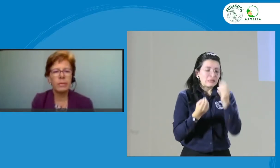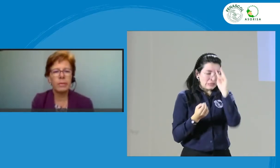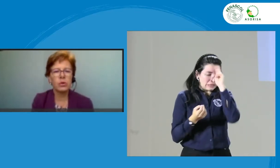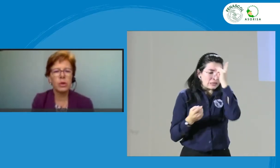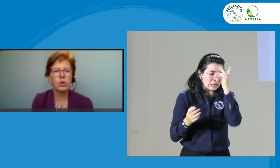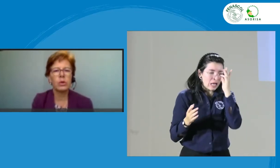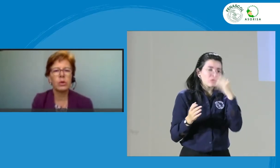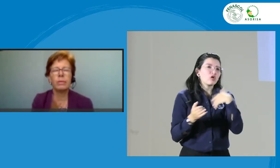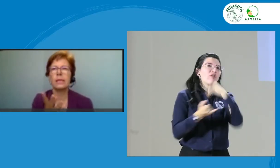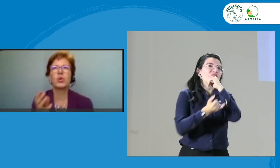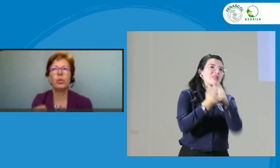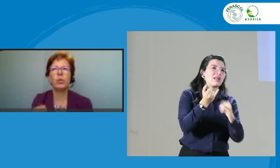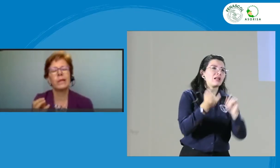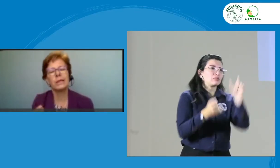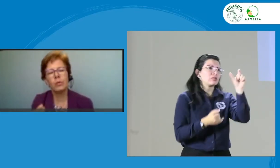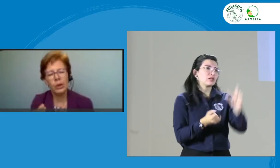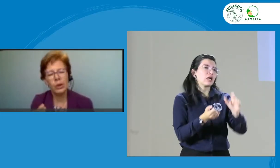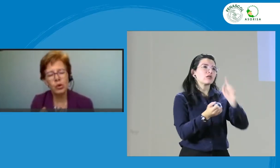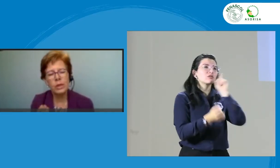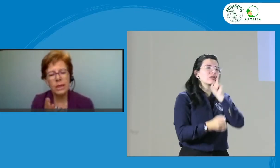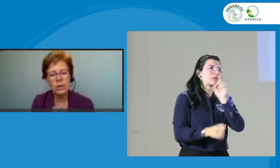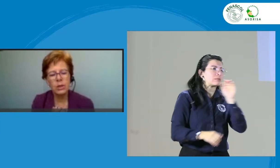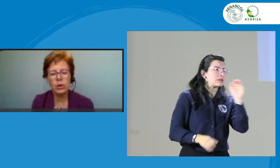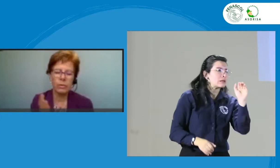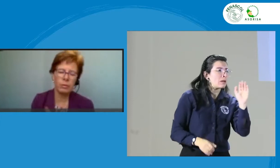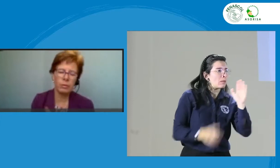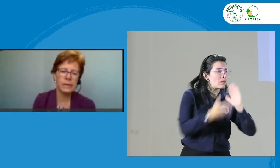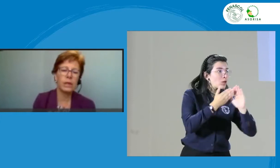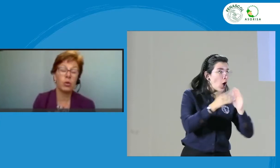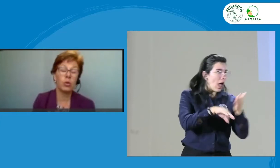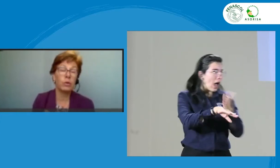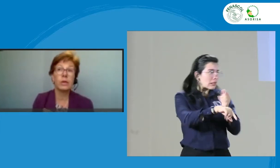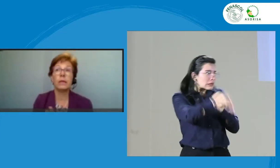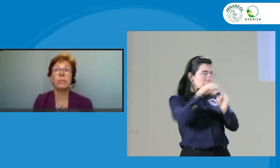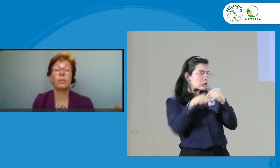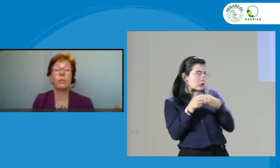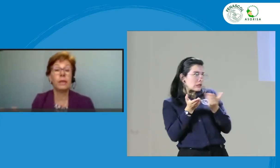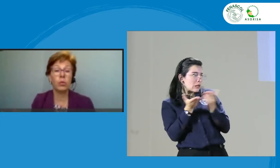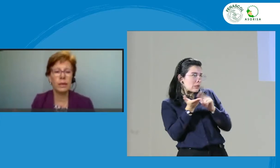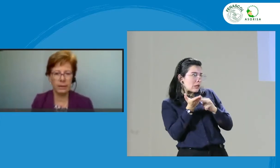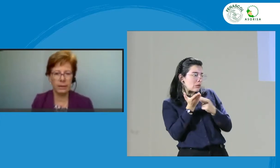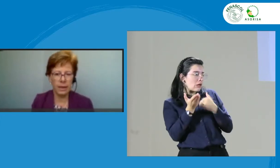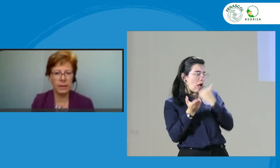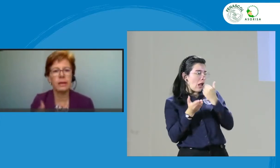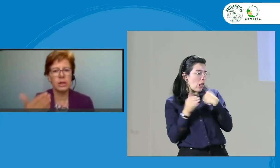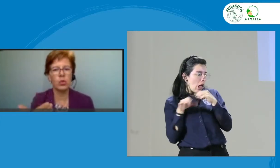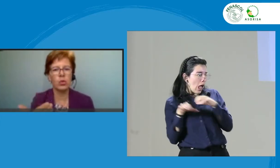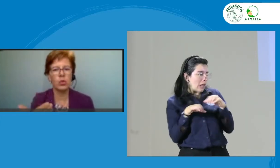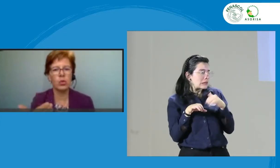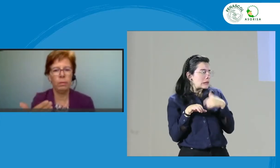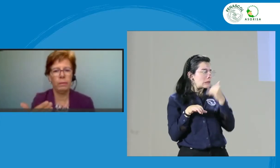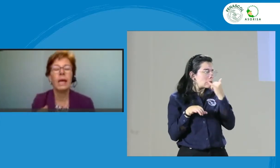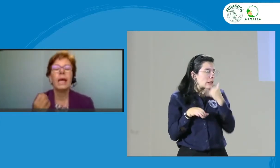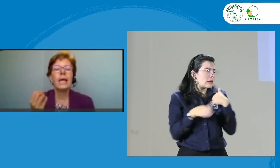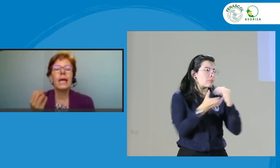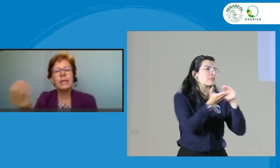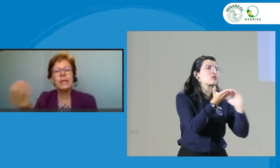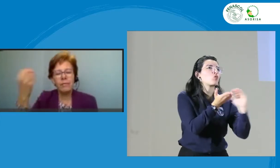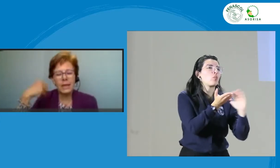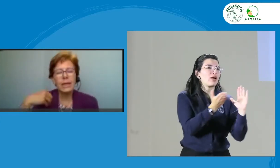persona sola, mire, disculpe, en este momento yo hice esto y a mí me parece que no lo he debido hacer, pero me di cuenta tarde, disculpe. Eso significa que yo